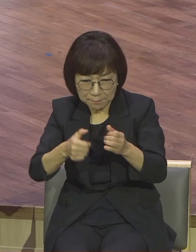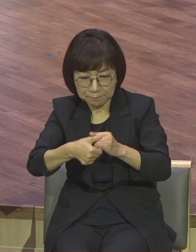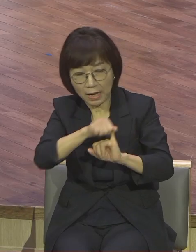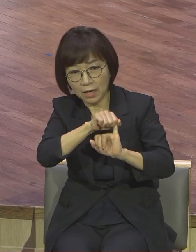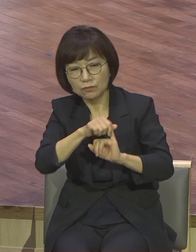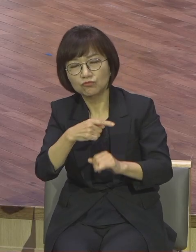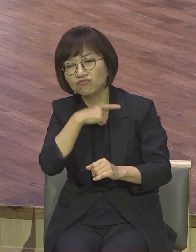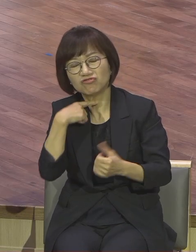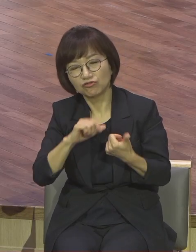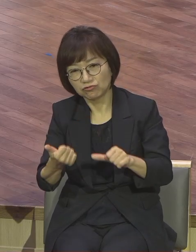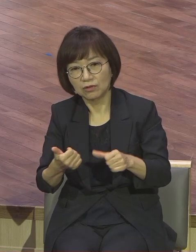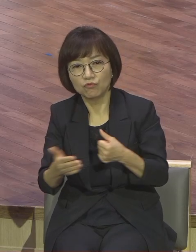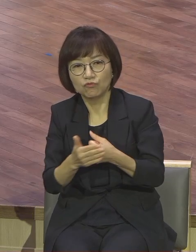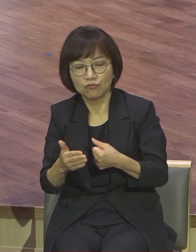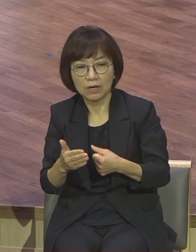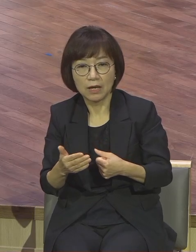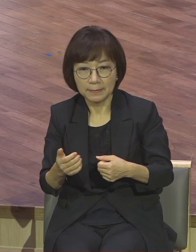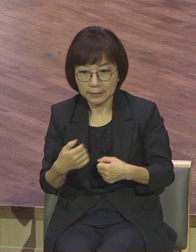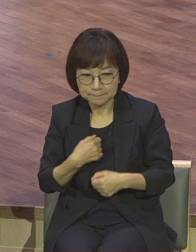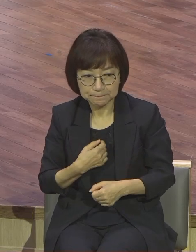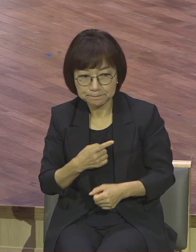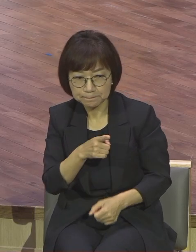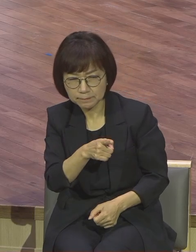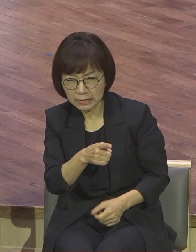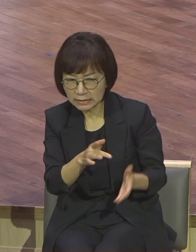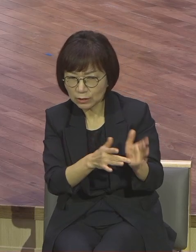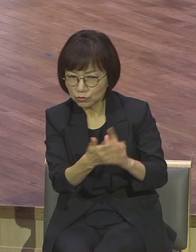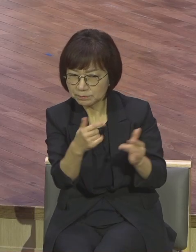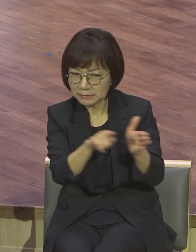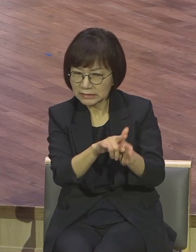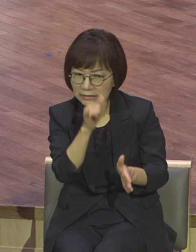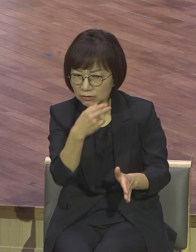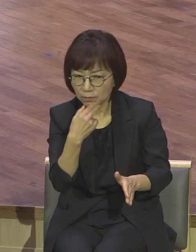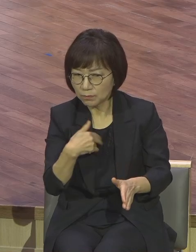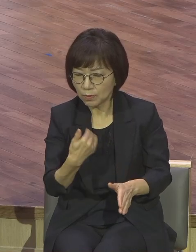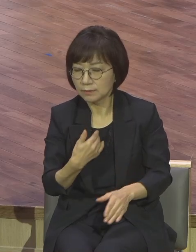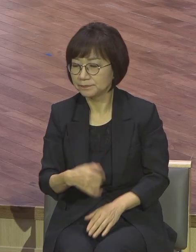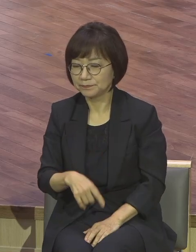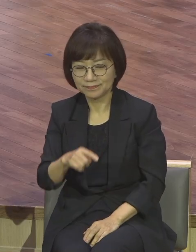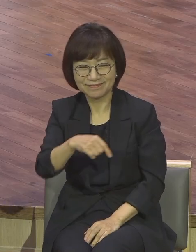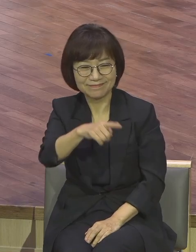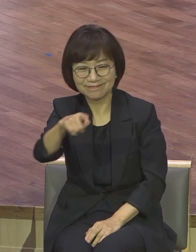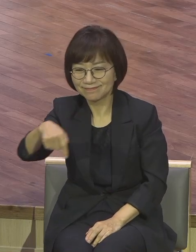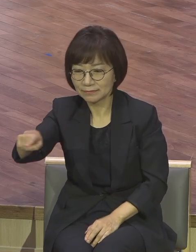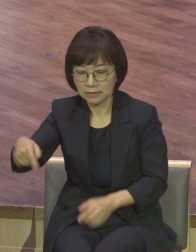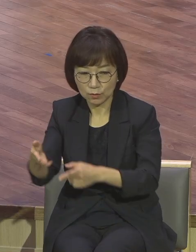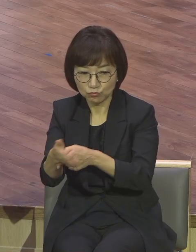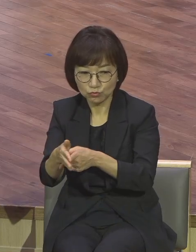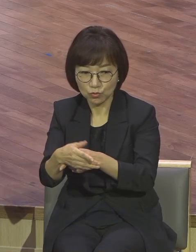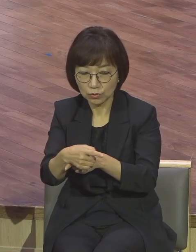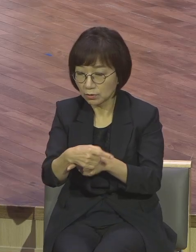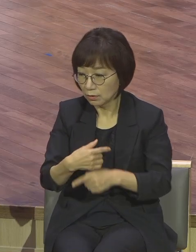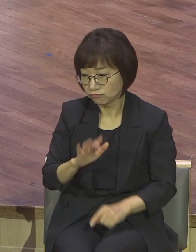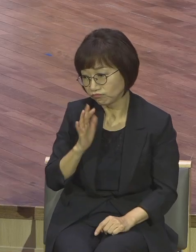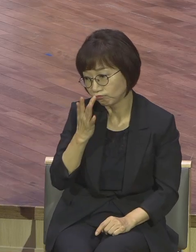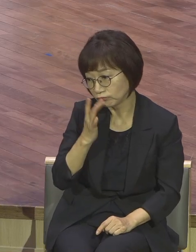근데 이걸 묻고 그러는데 상대가 모르고 있으면 이 가짜란 말이에요 이 사람 잡으러 온 거란 말이에요 그렇기 때문에 그렇게 사인했습니다 그런데